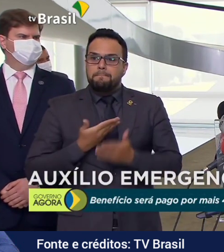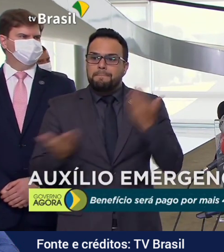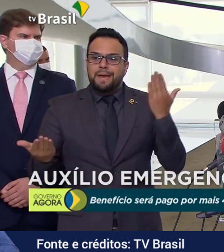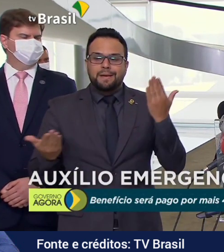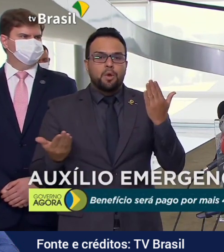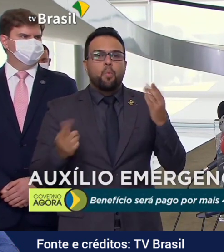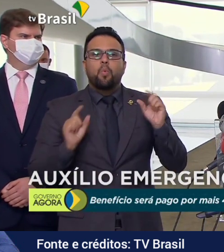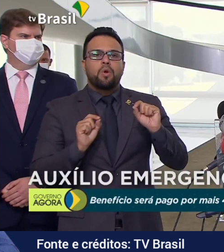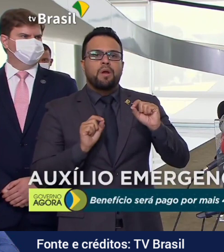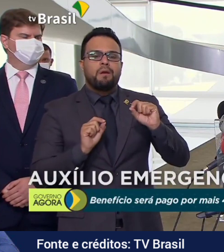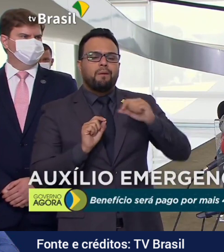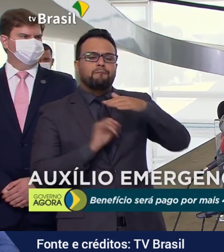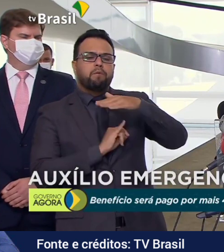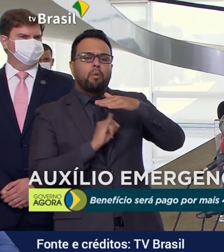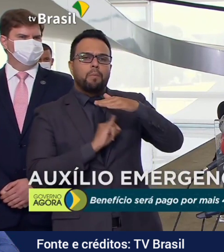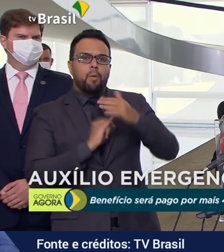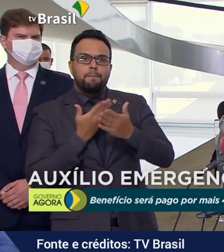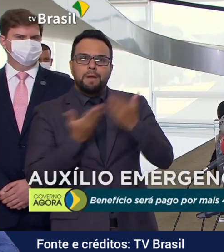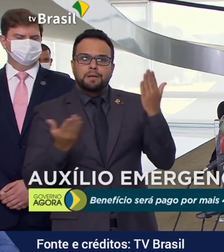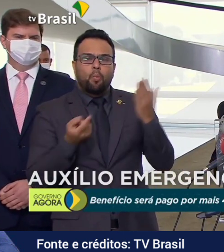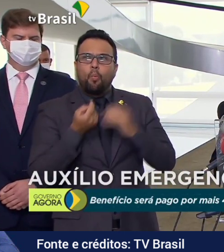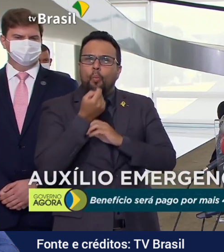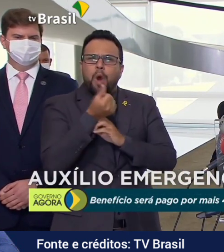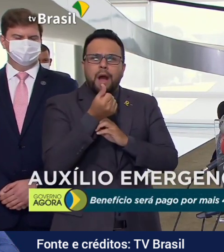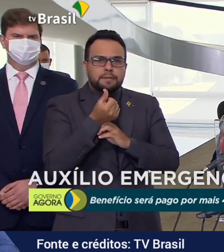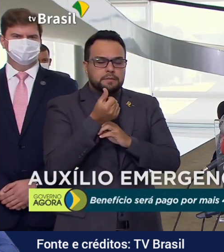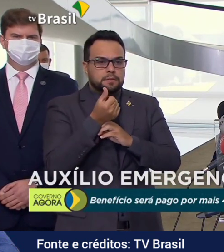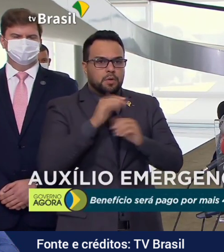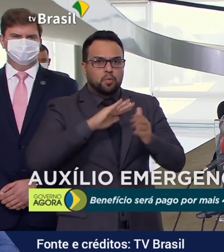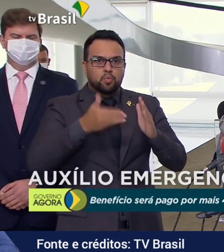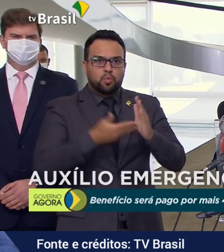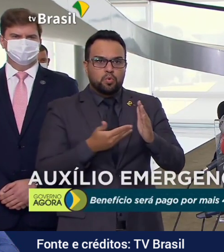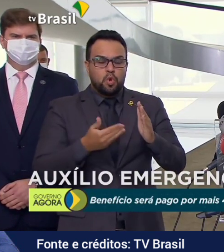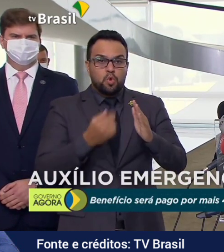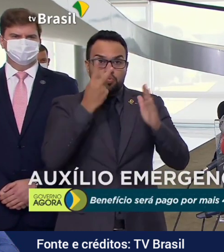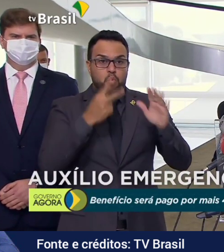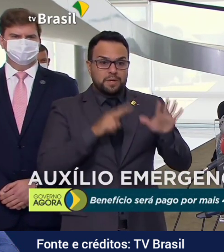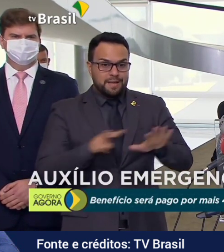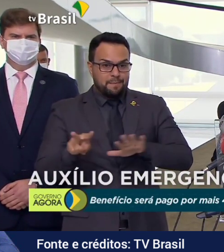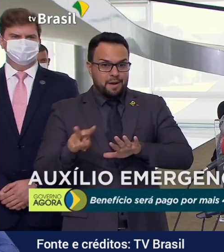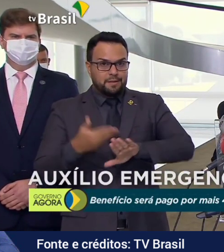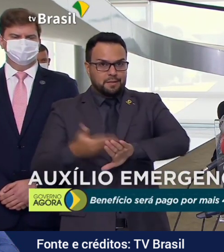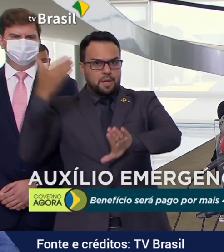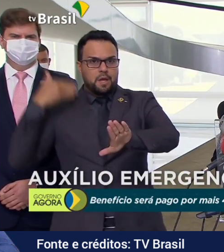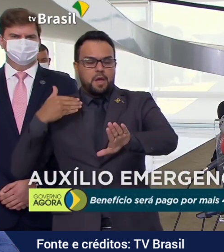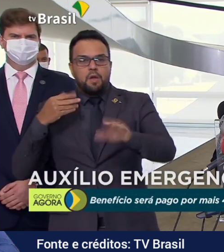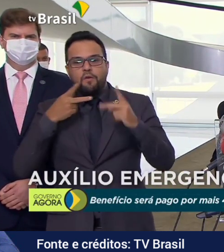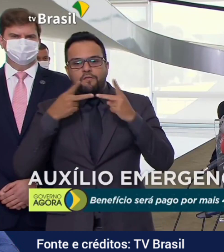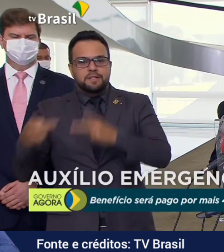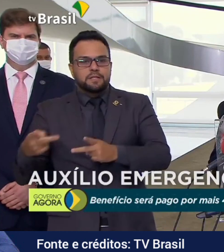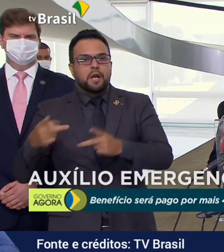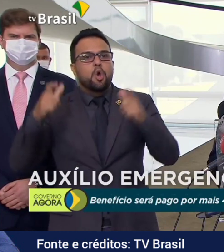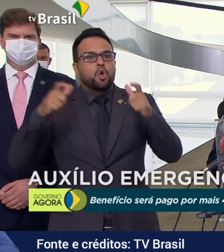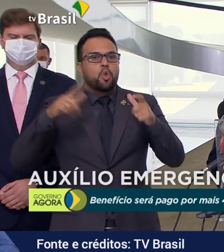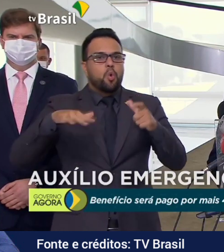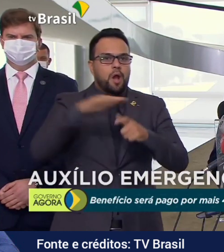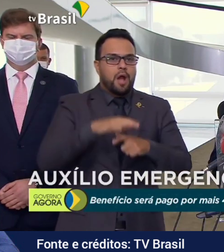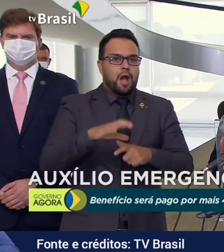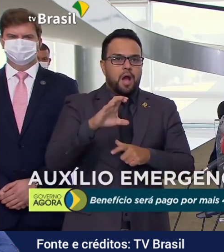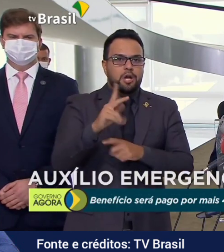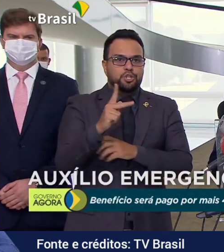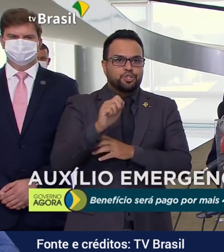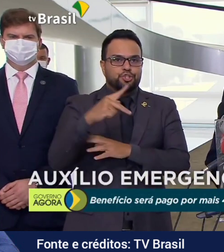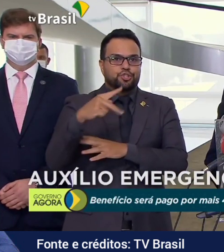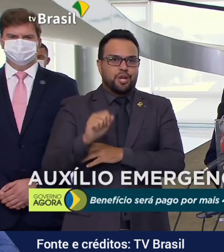tudo. Eu, quando vou numa comunidade, como fui há duas semanas, na comunidade Chaparral, aqui em